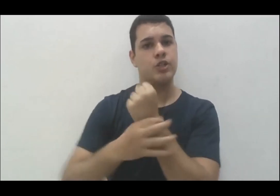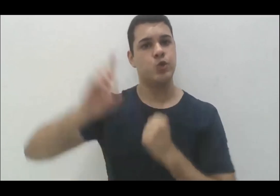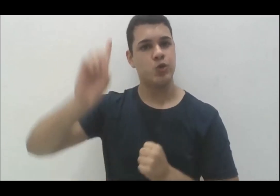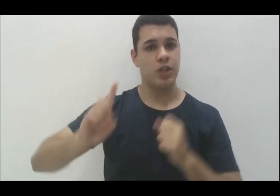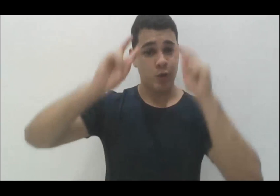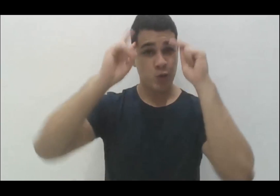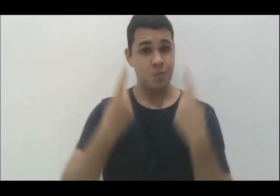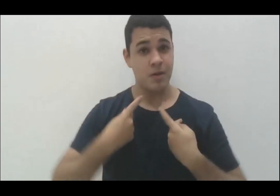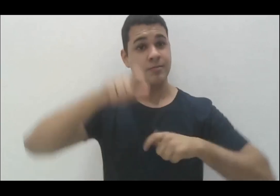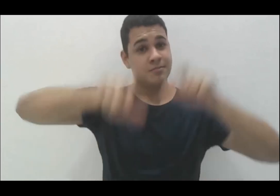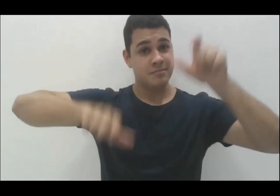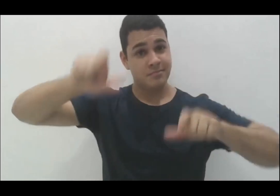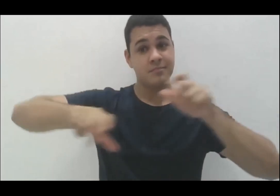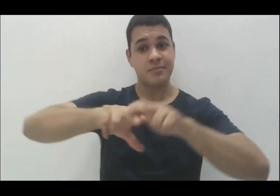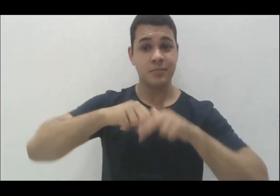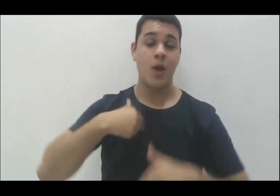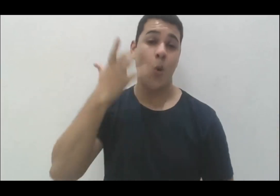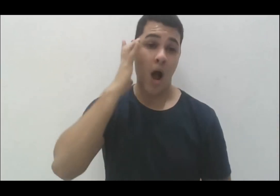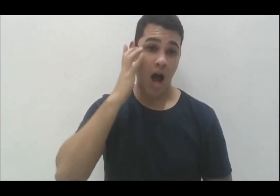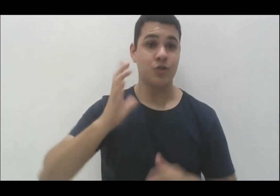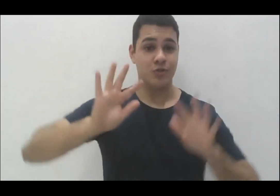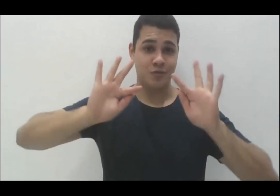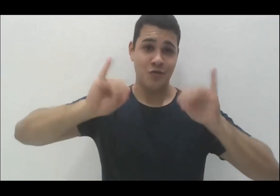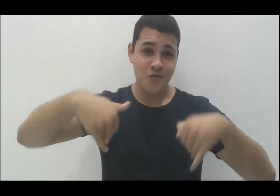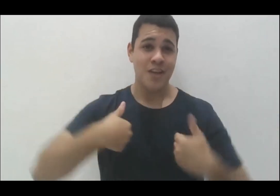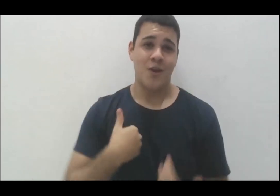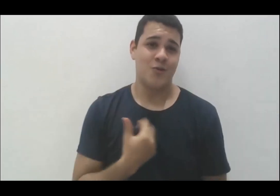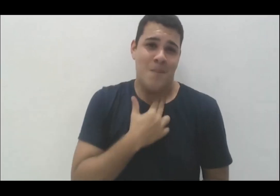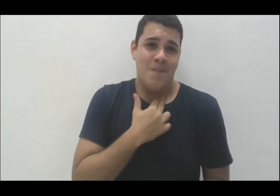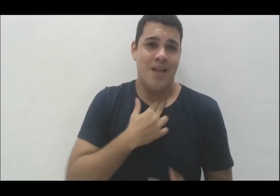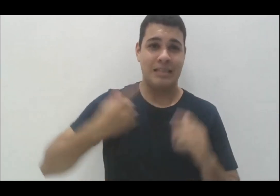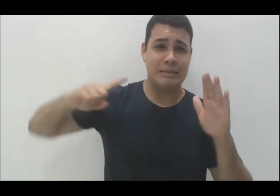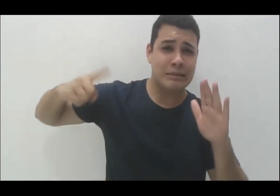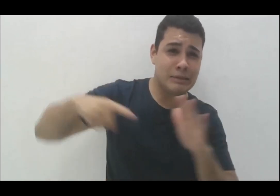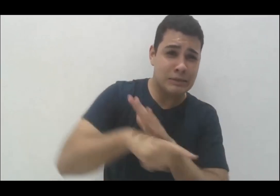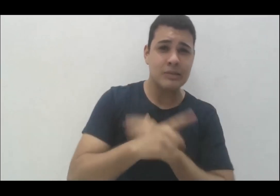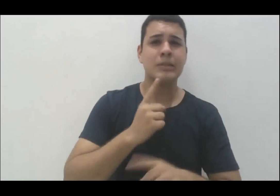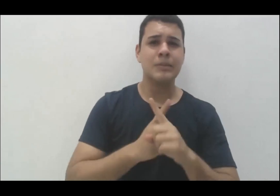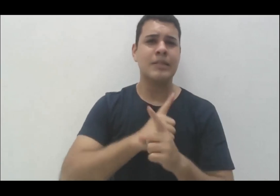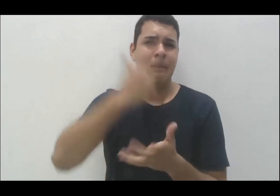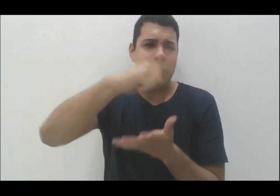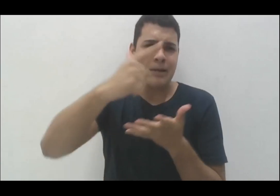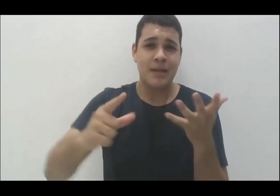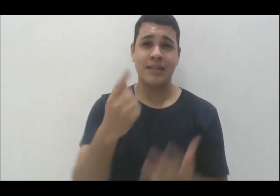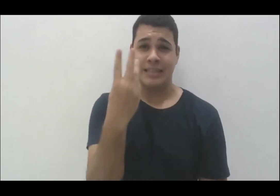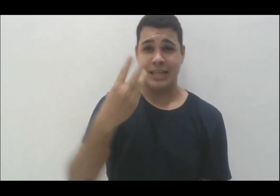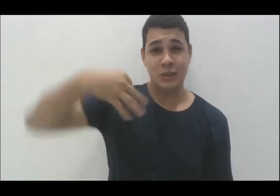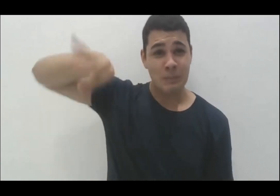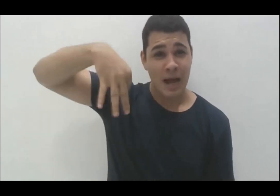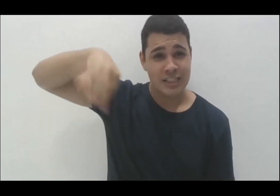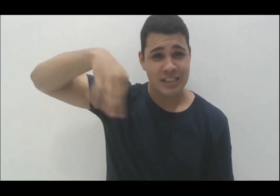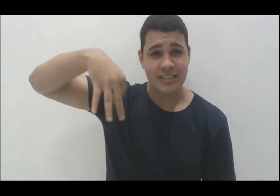dessa população, eu acho que com isso eu encerro, não posso aprofundar que eu ainda preparei mais três páginas de